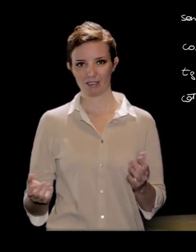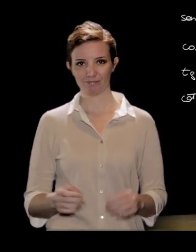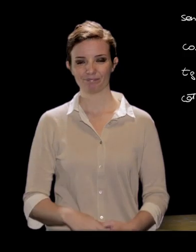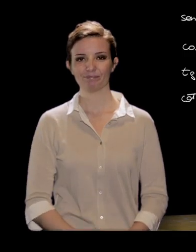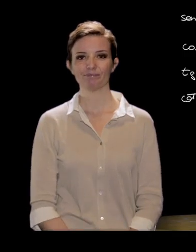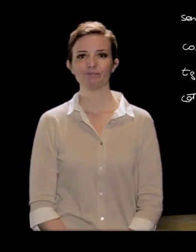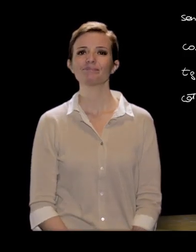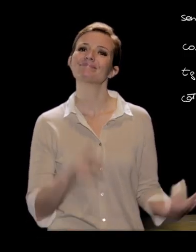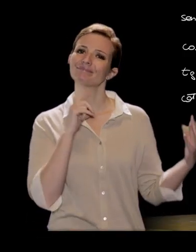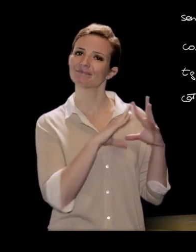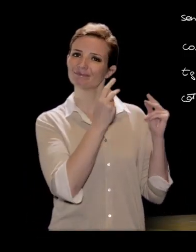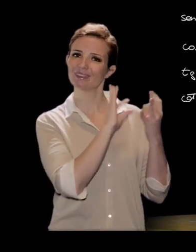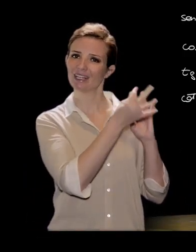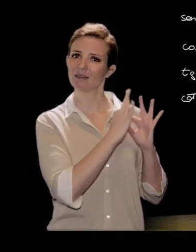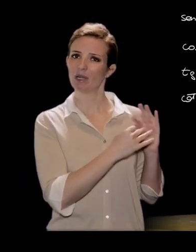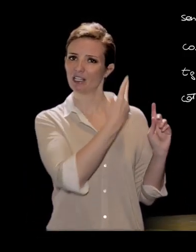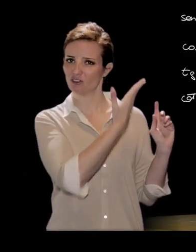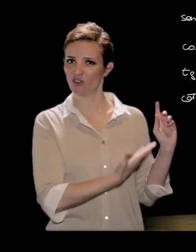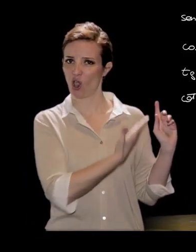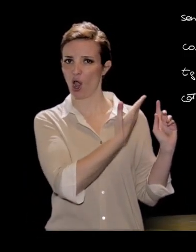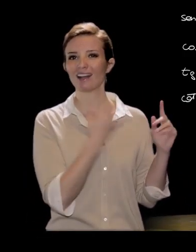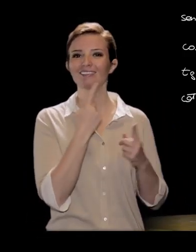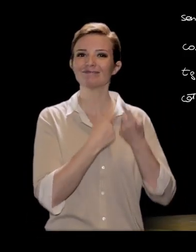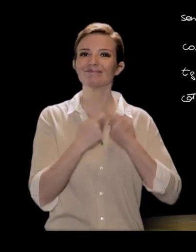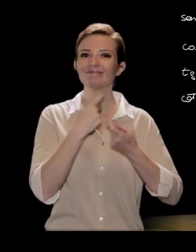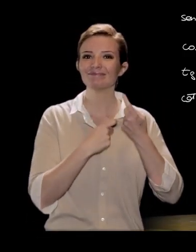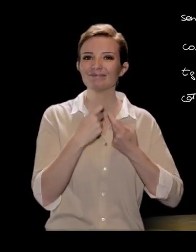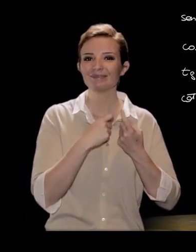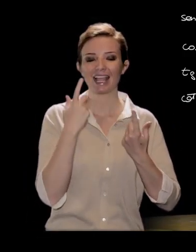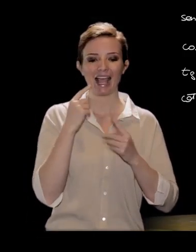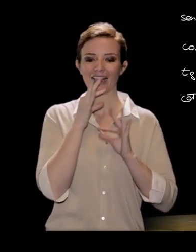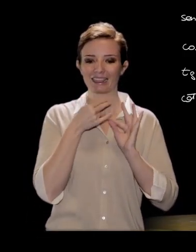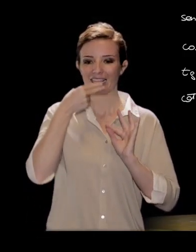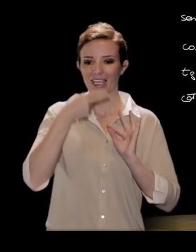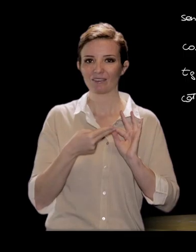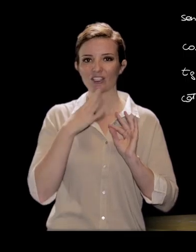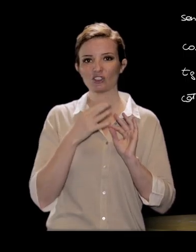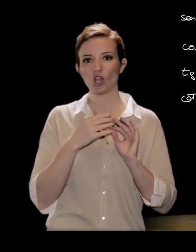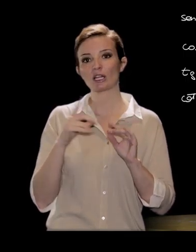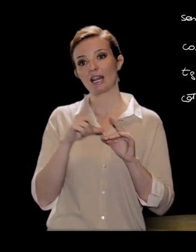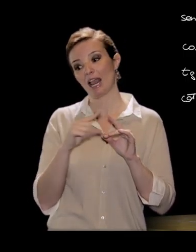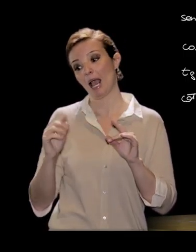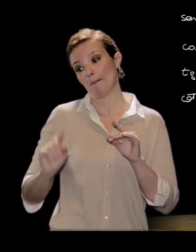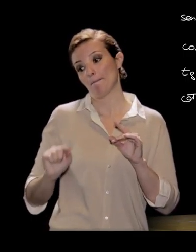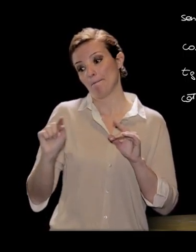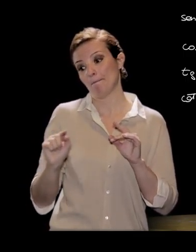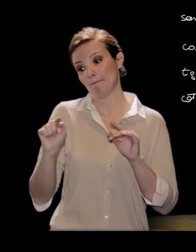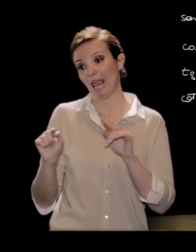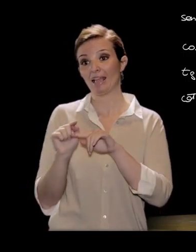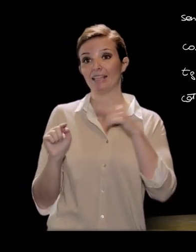Queste espressioni, che provengono dalle definizioni applicate all'angolo acuto beta e all'angolo acuto gamma, ci consentono di formulare